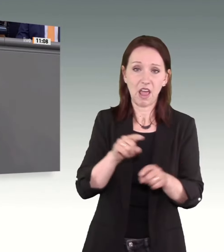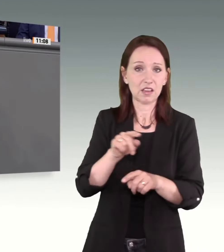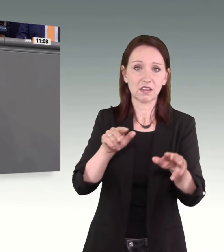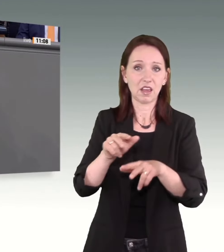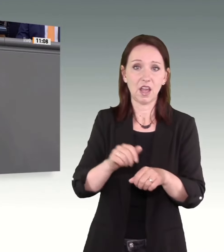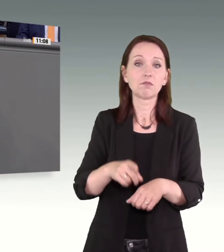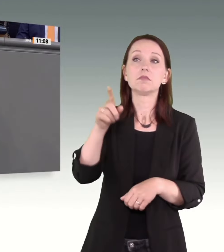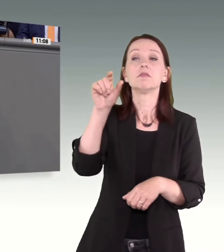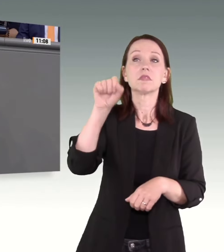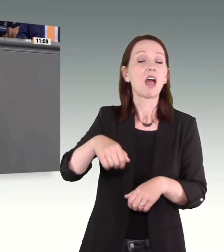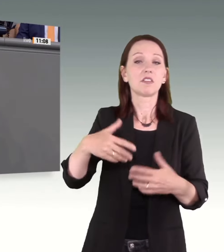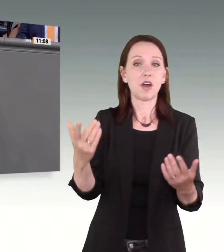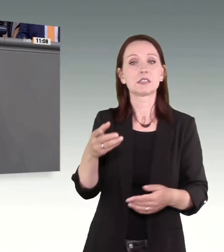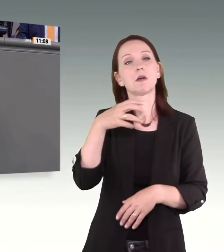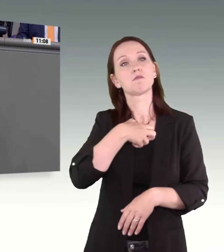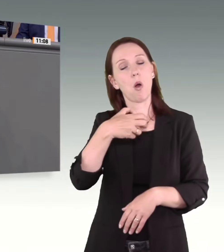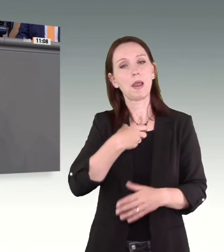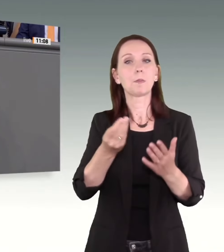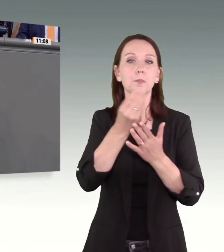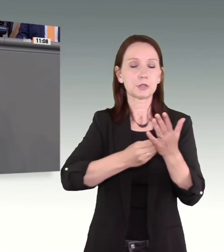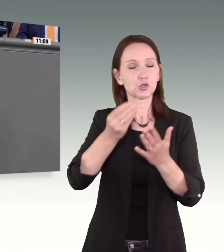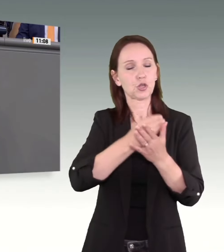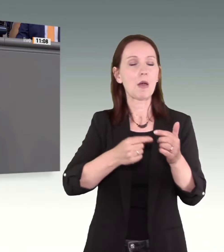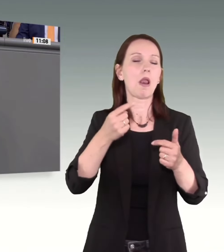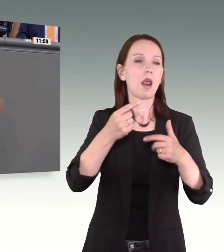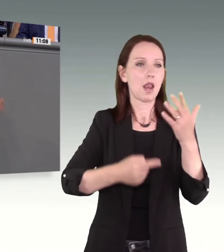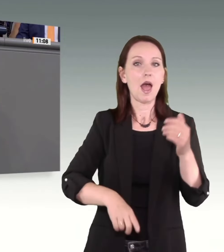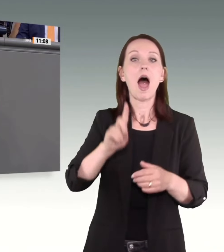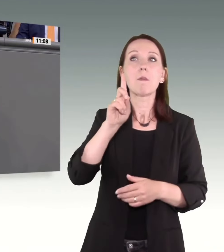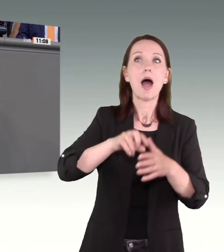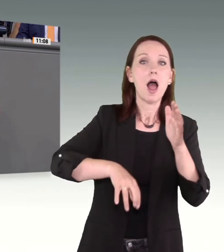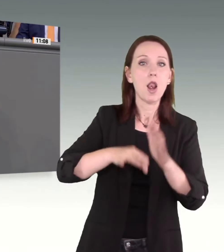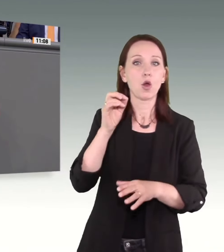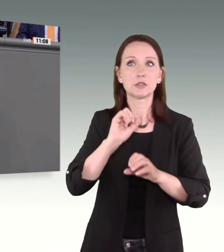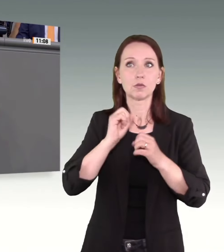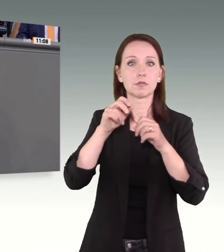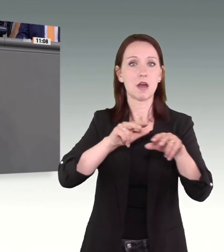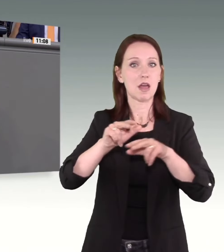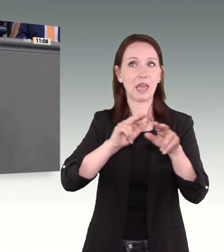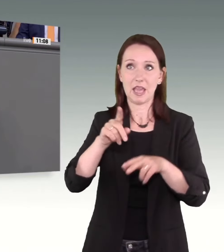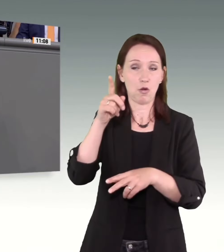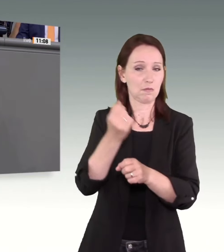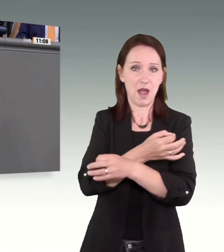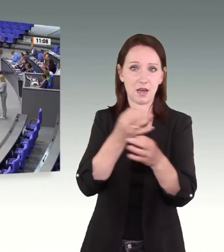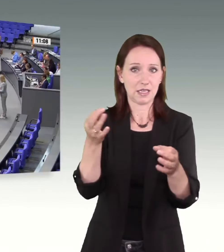Probleme beschreiben. Aber Sie tragen 0,0 zu irgendeiner Lösung eines Problems in diesem Land bei.